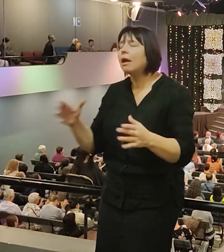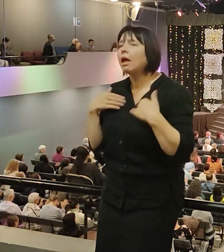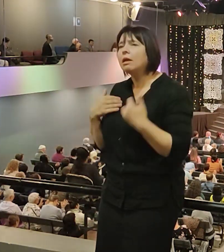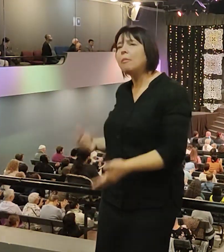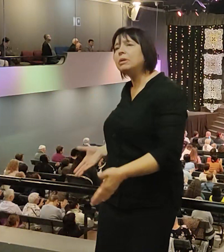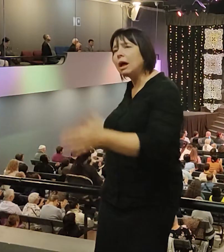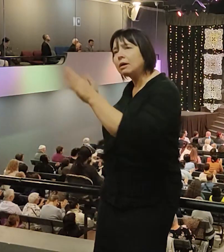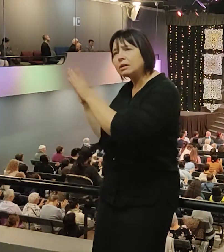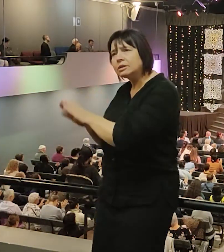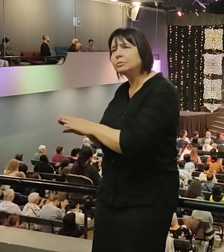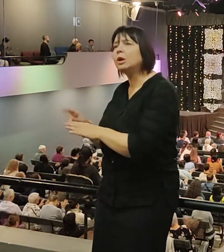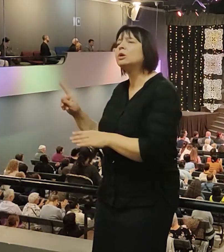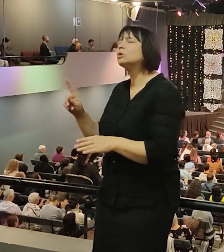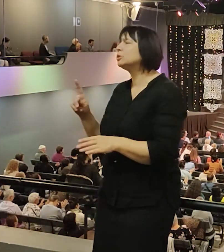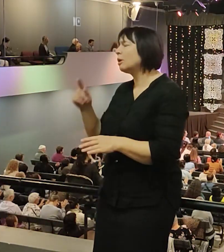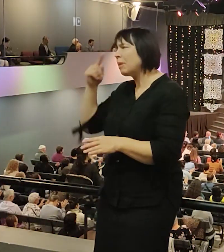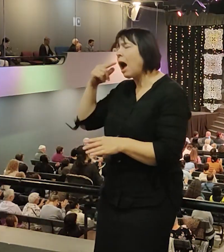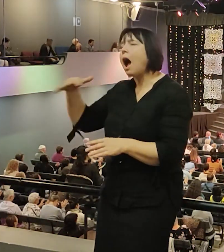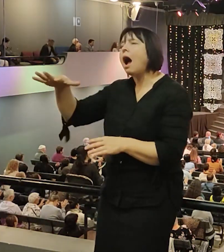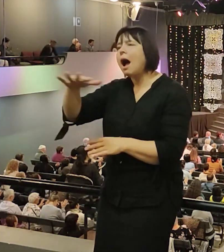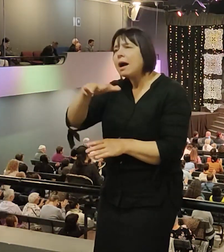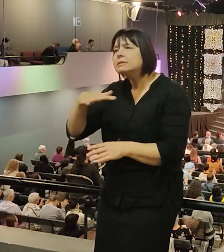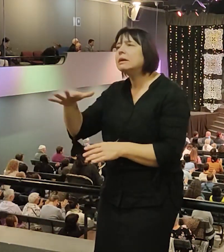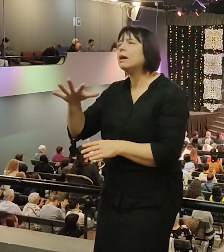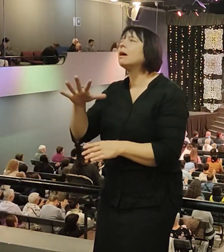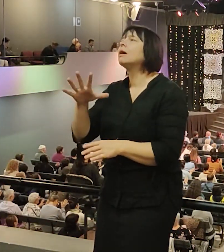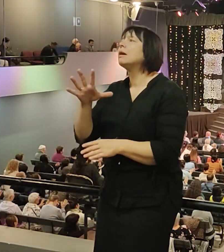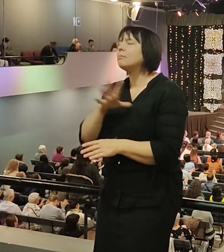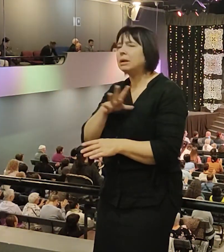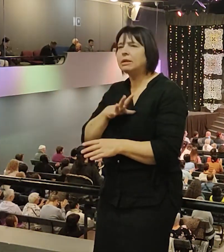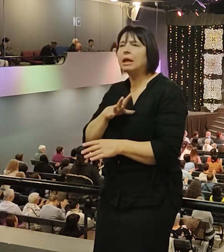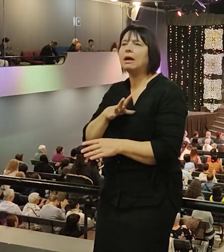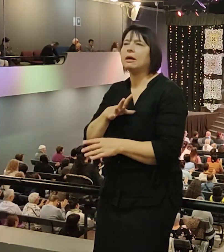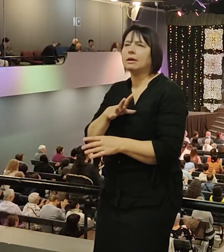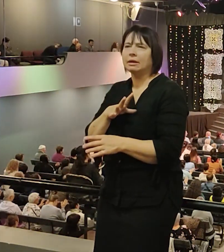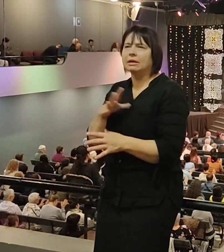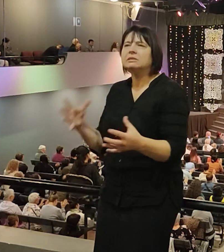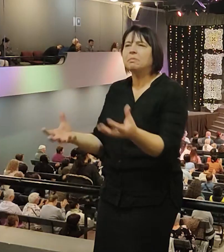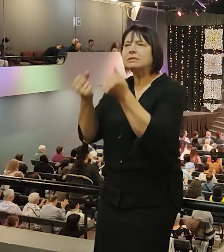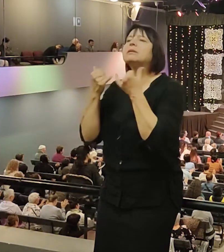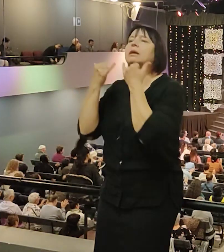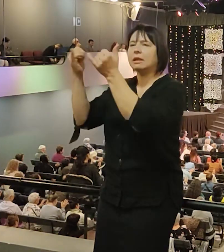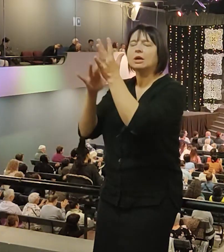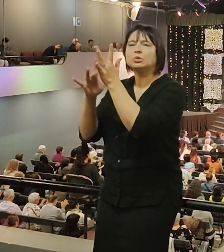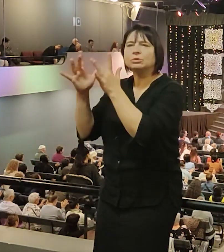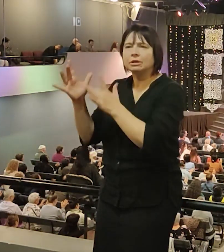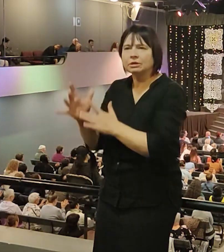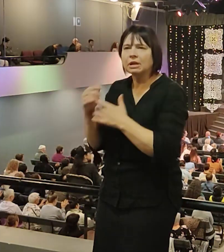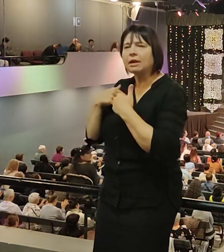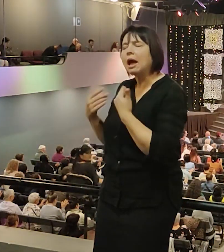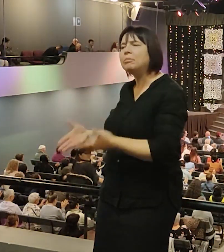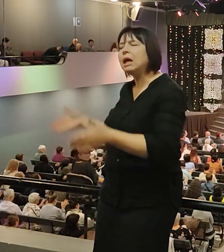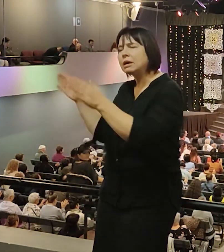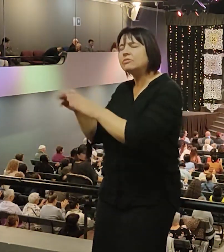благословляю, чтобы Азия была наша для Иисуса Христа. Я благословляю разуму,